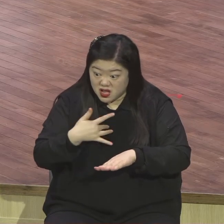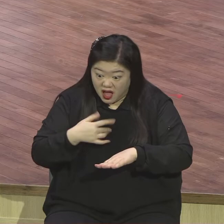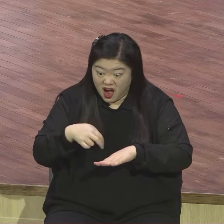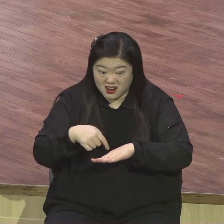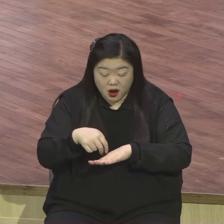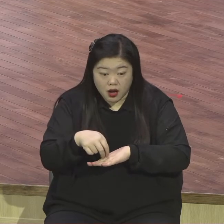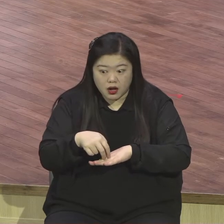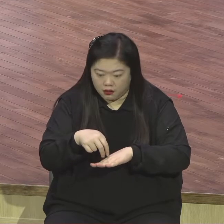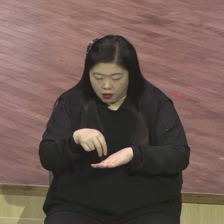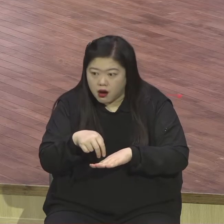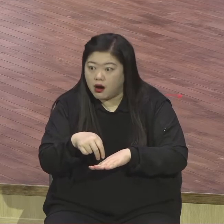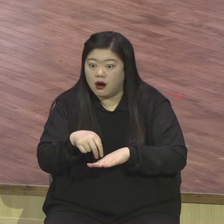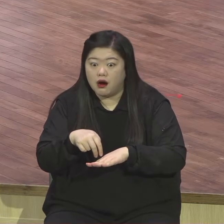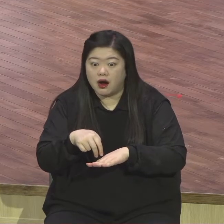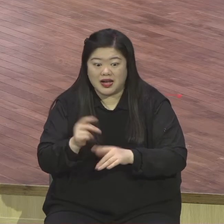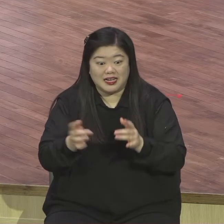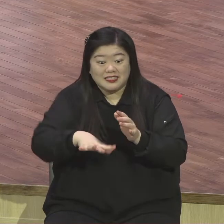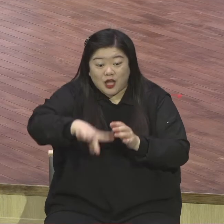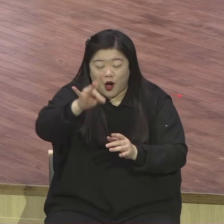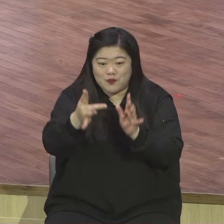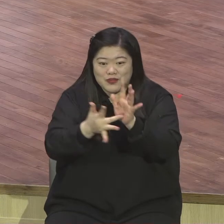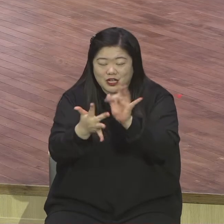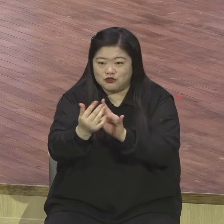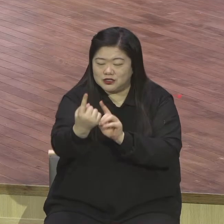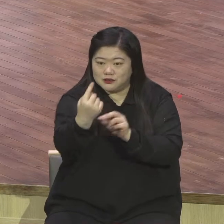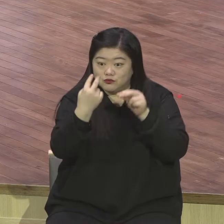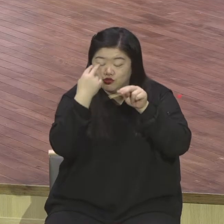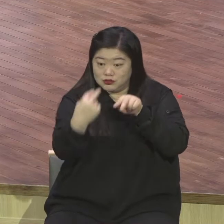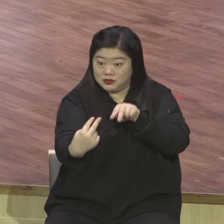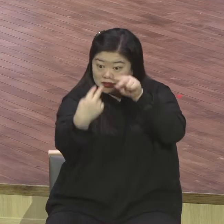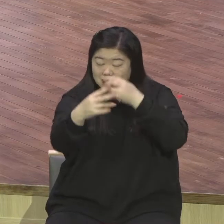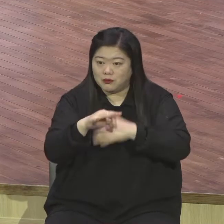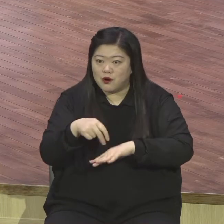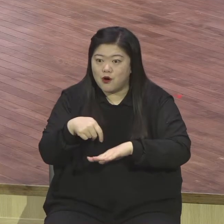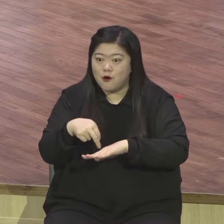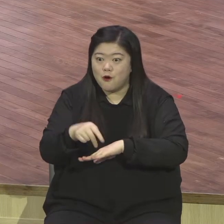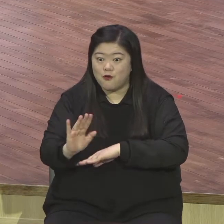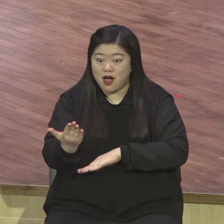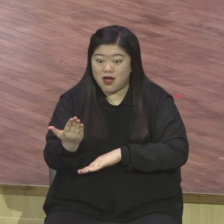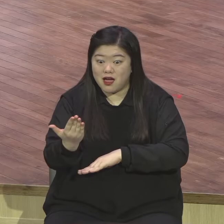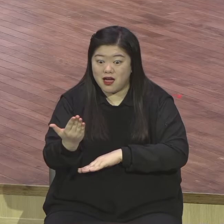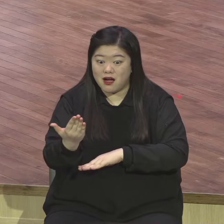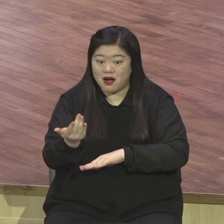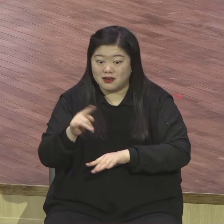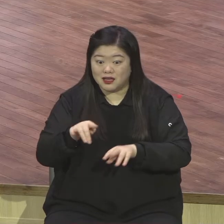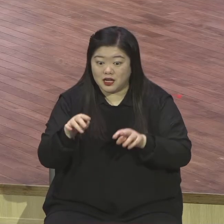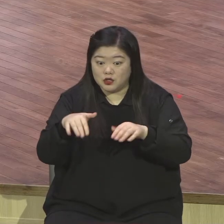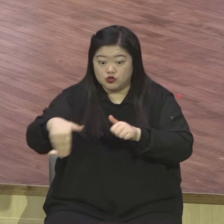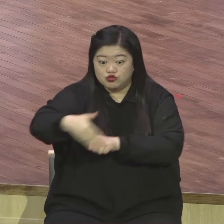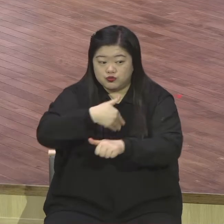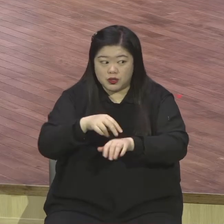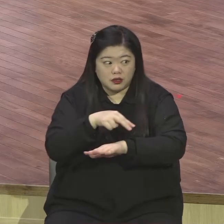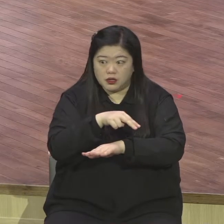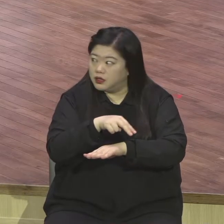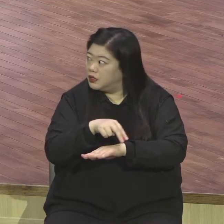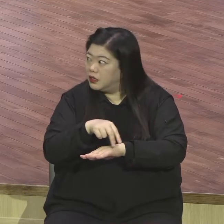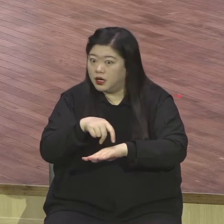확 부는 그 느껴지는 순간에 두려움이 확 들어오니까 빠졌어 주님은